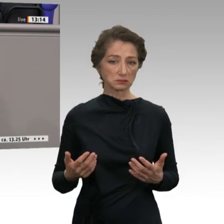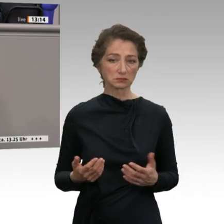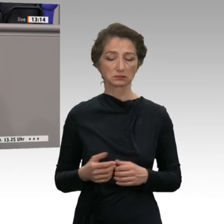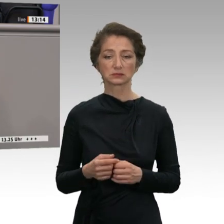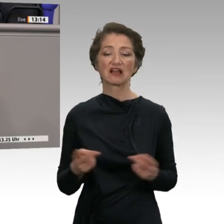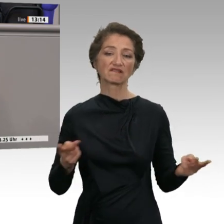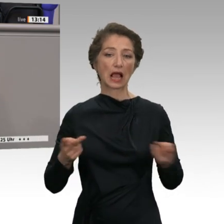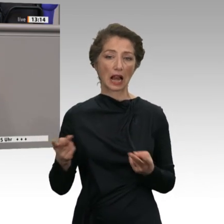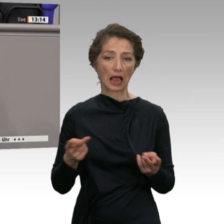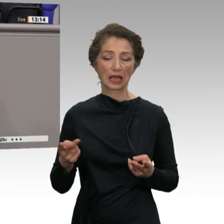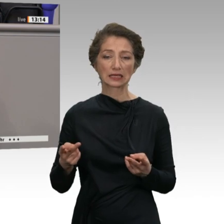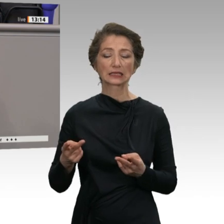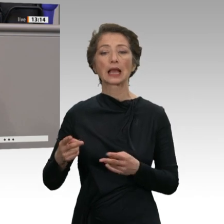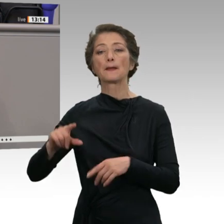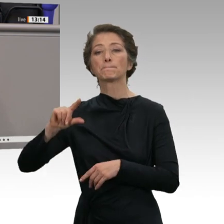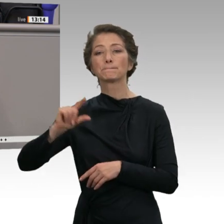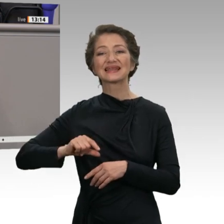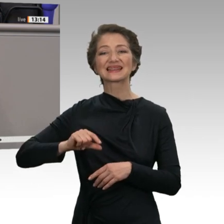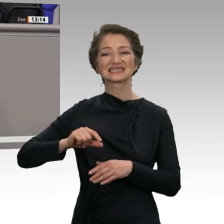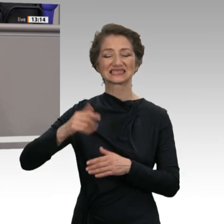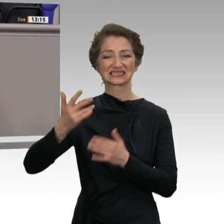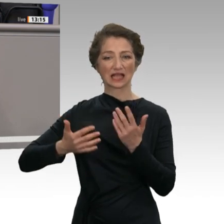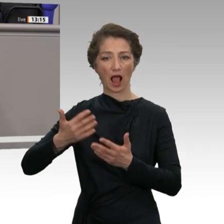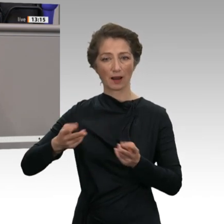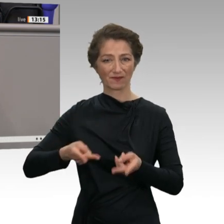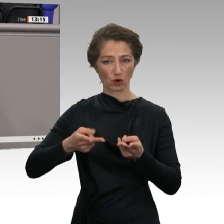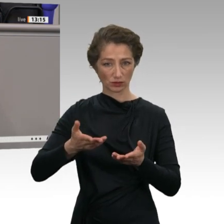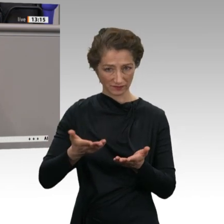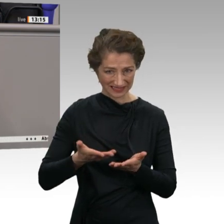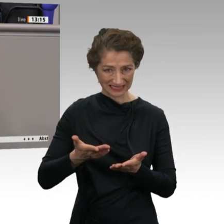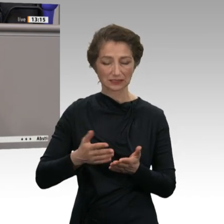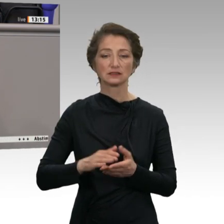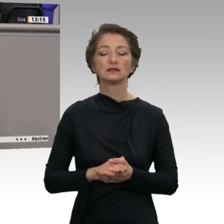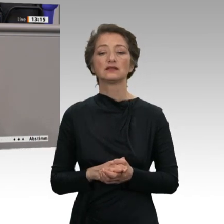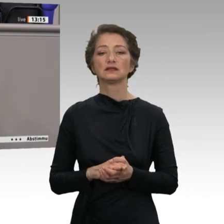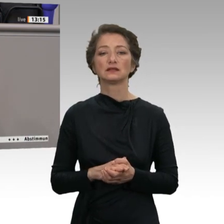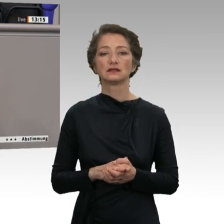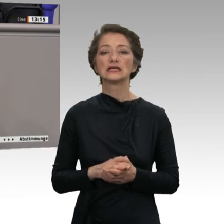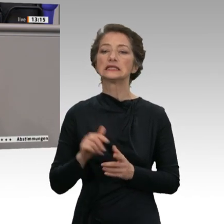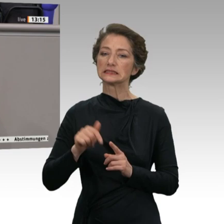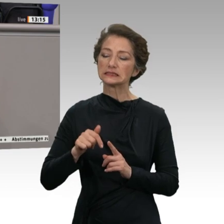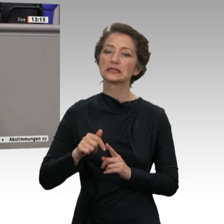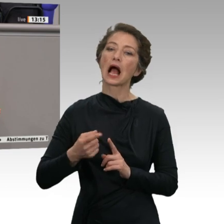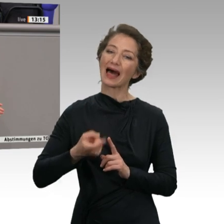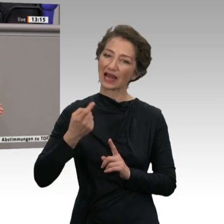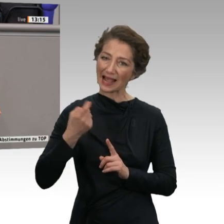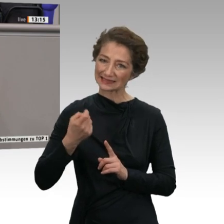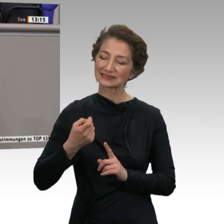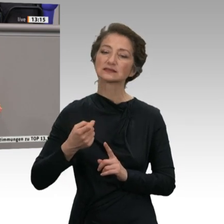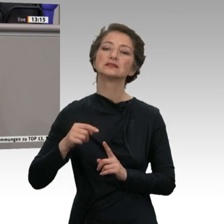schafft die geforderte Mindestzahl an Beitragsjahren beim Grundrentenkonzept einen Anreiz, eine Beschäftigung aufzunehmen und